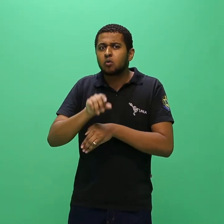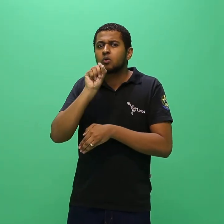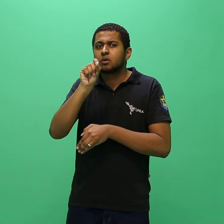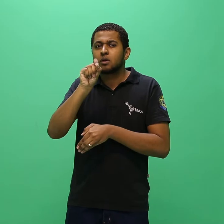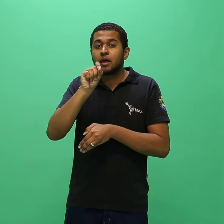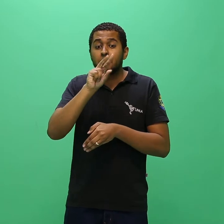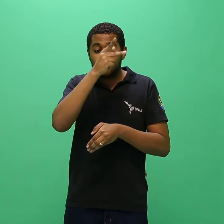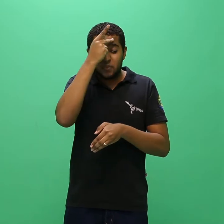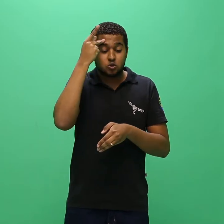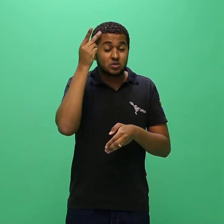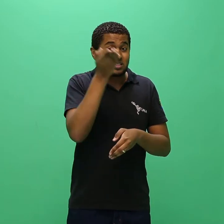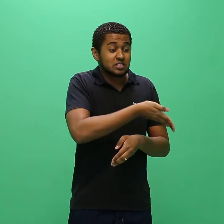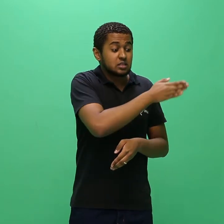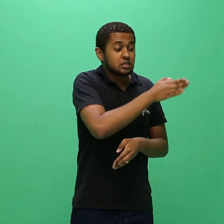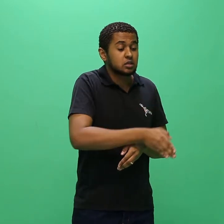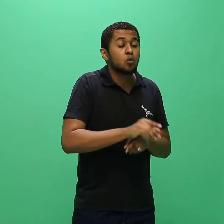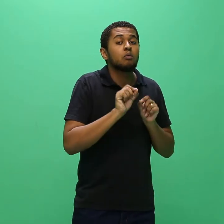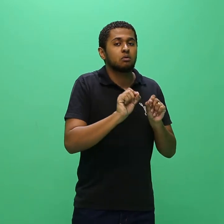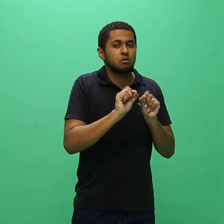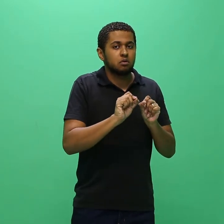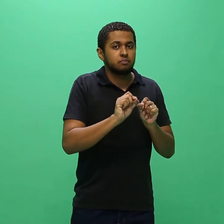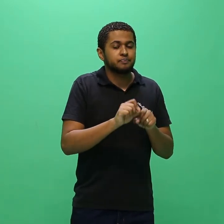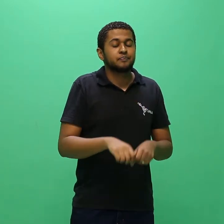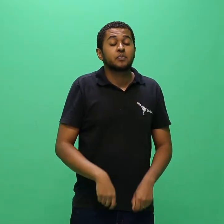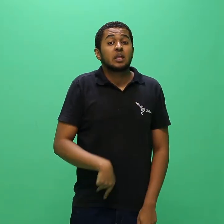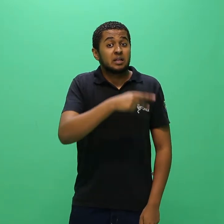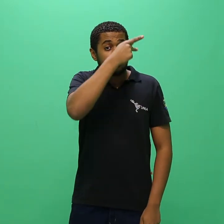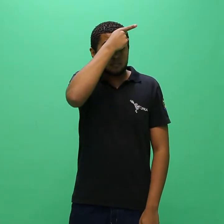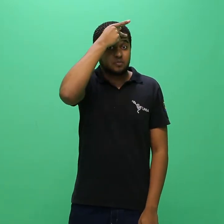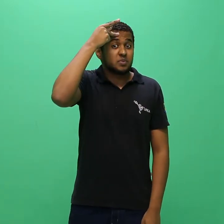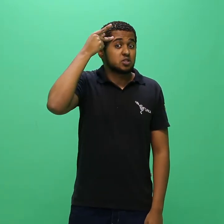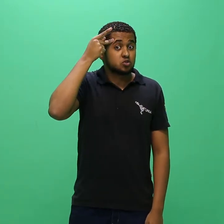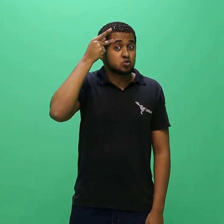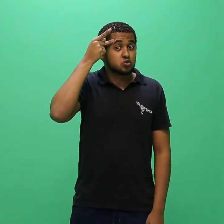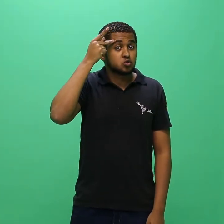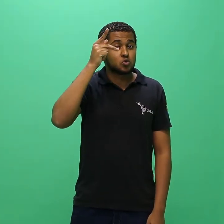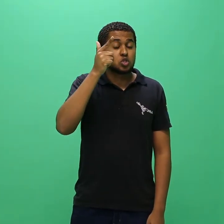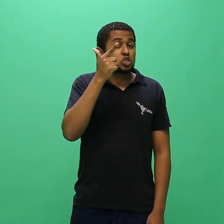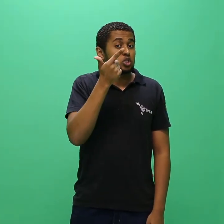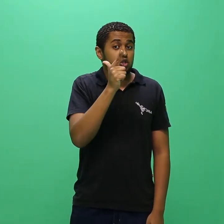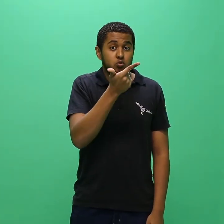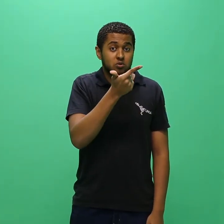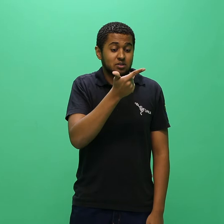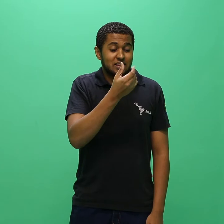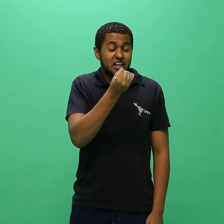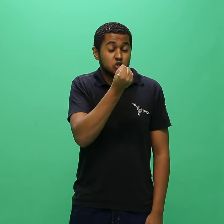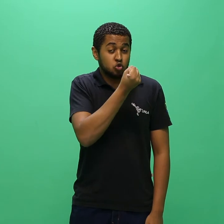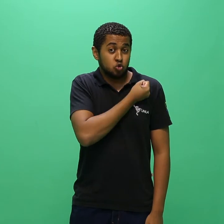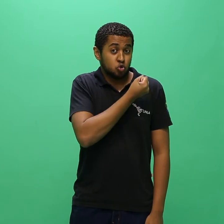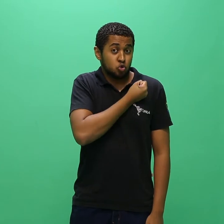estipulada pela coordenação de curso, conforme descrito no anexo 3 do presente edital.